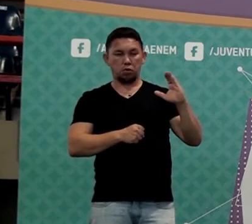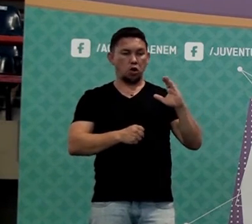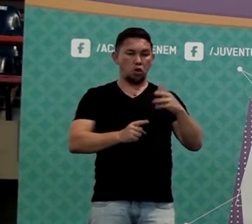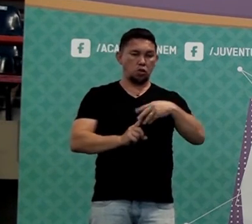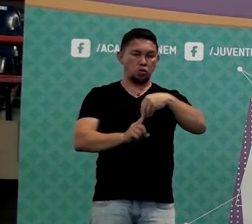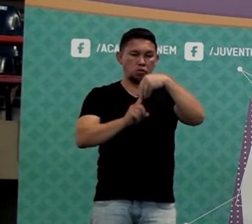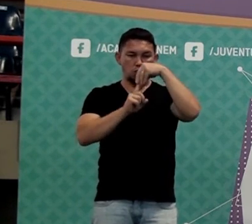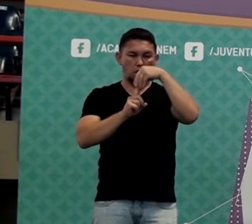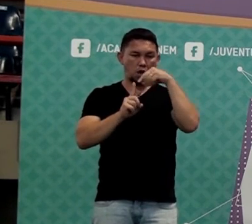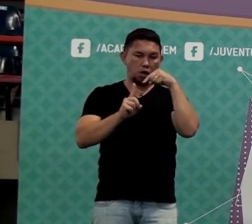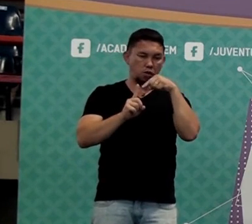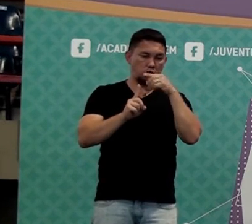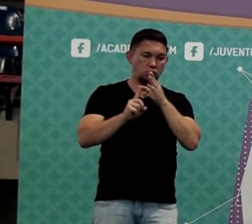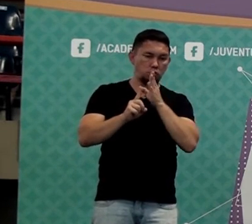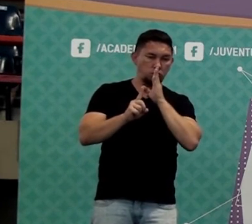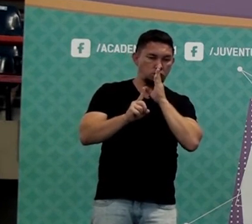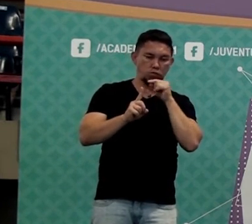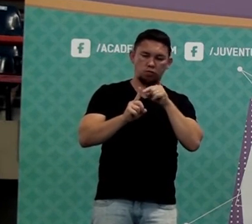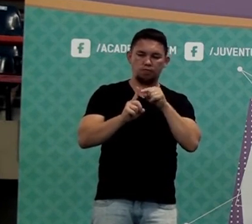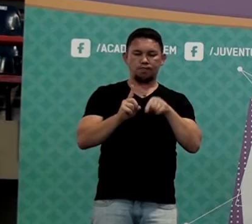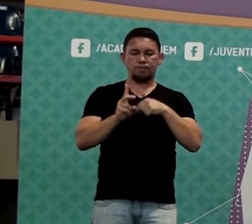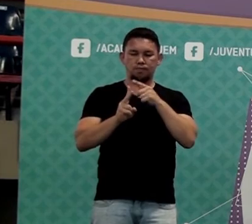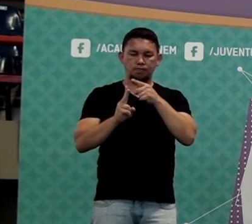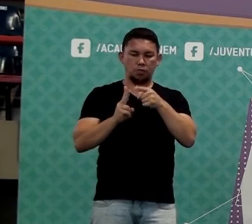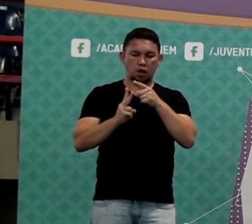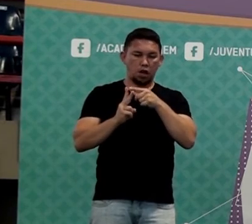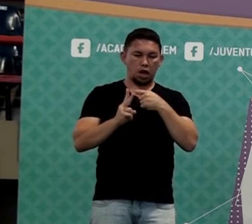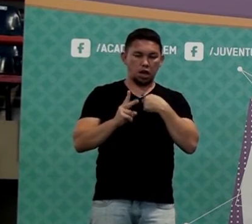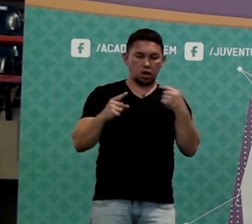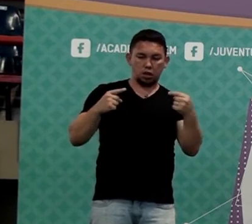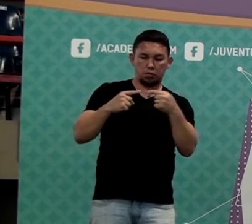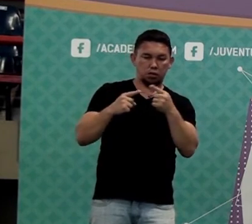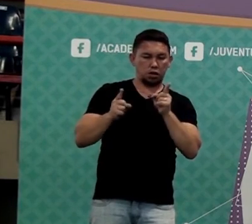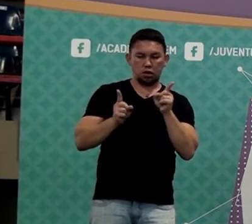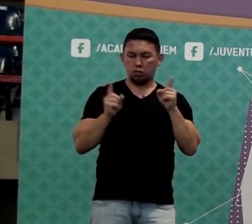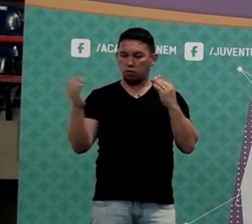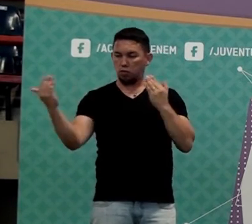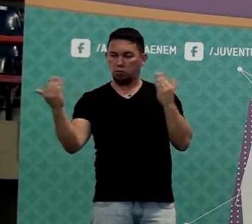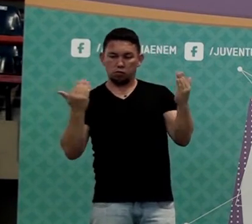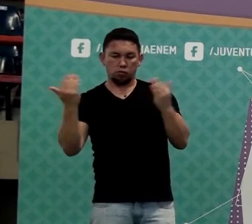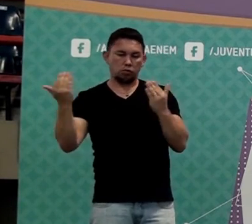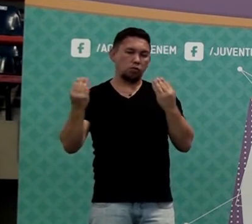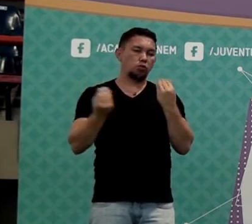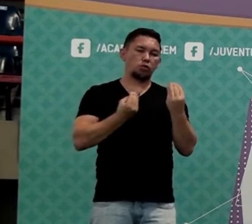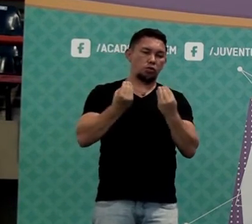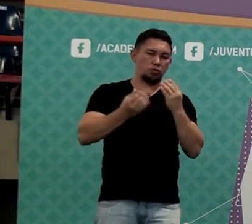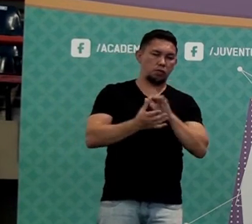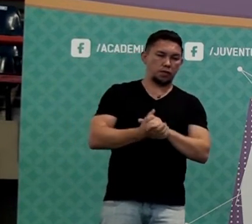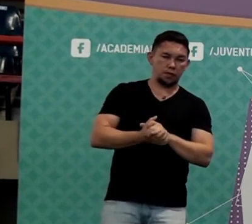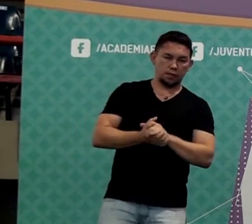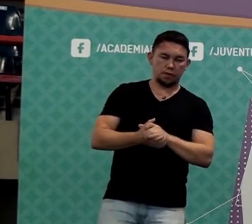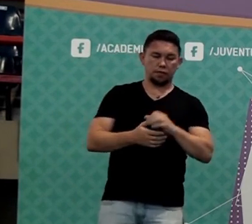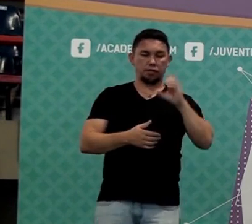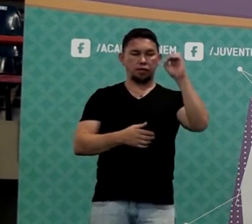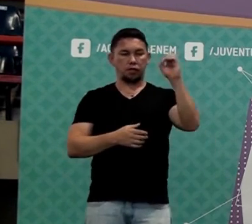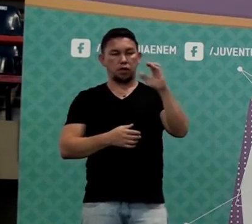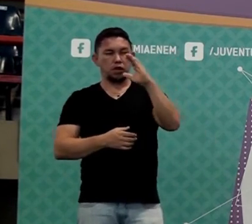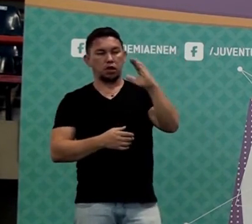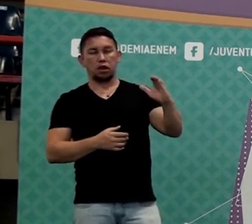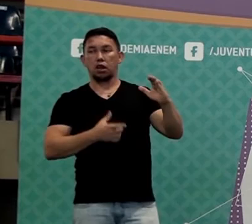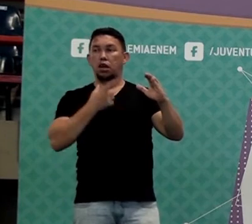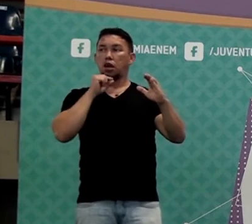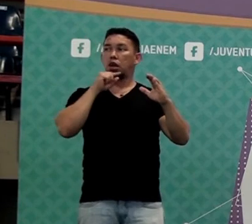nunca é sozinho. É uma coisa em relação à outra. O que ele quer aí, ó? A porcentagem de quê?